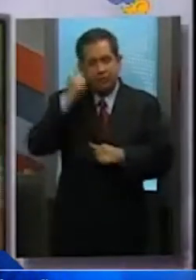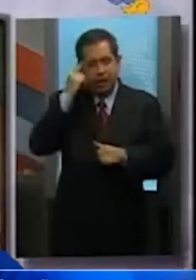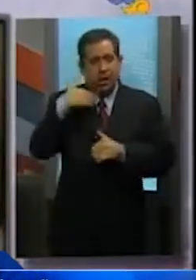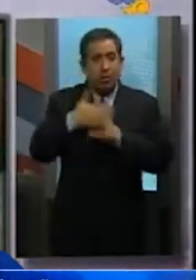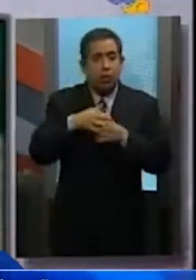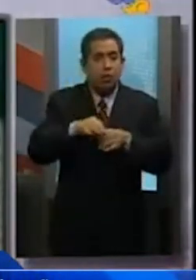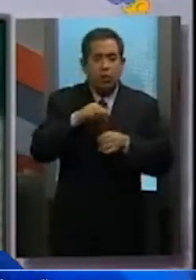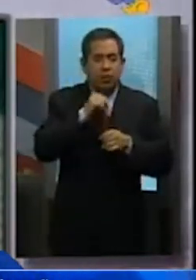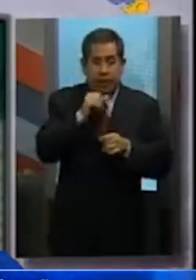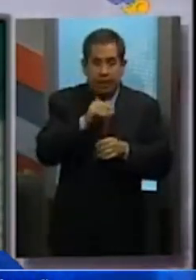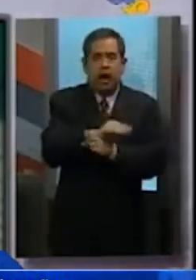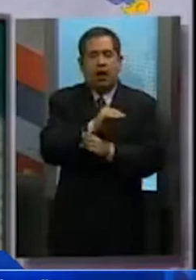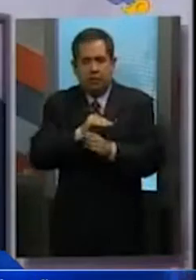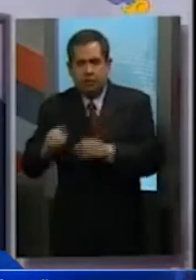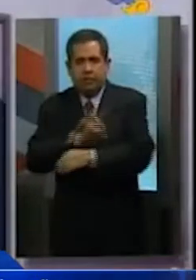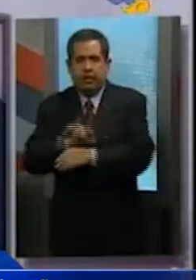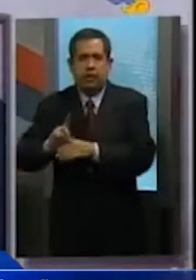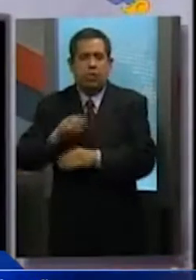elección popular.